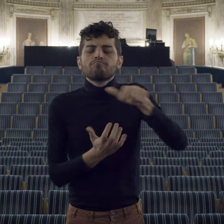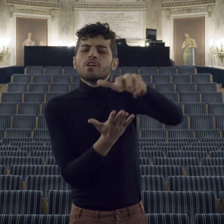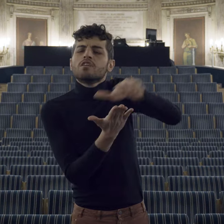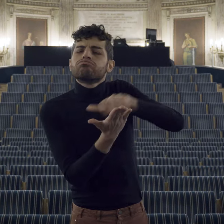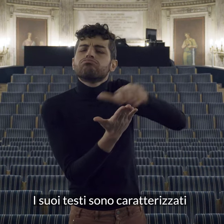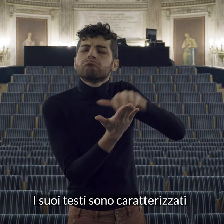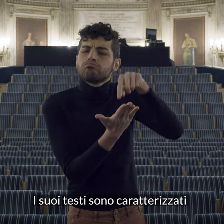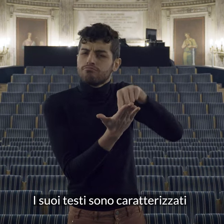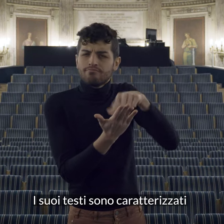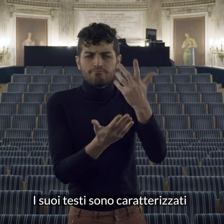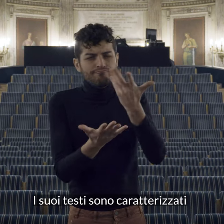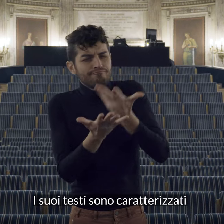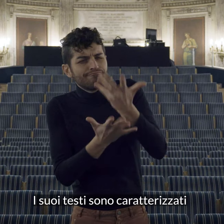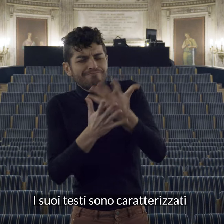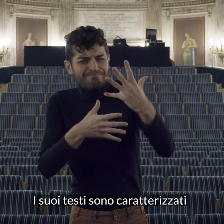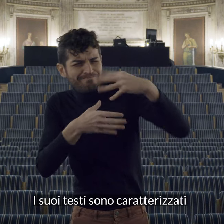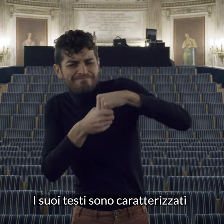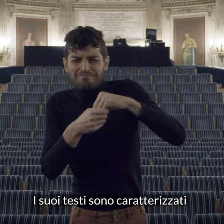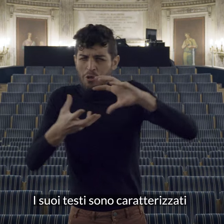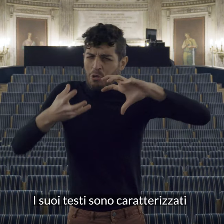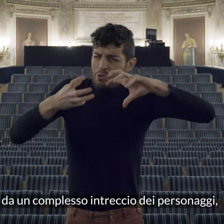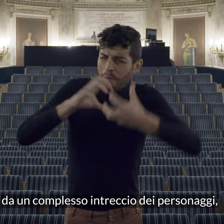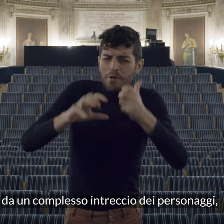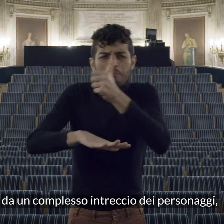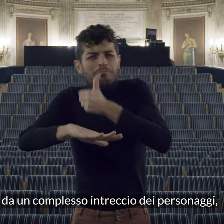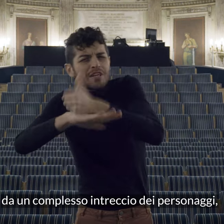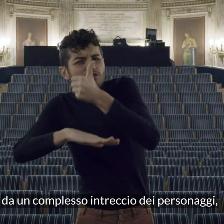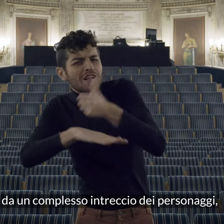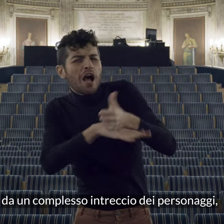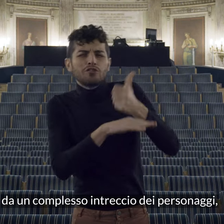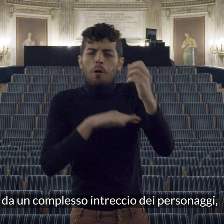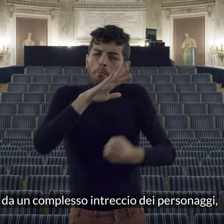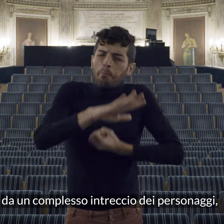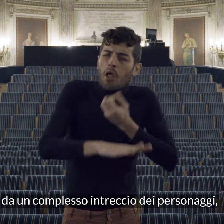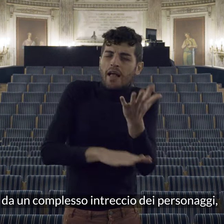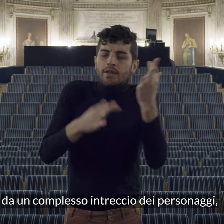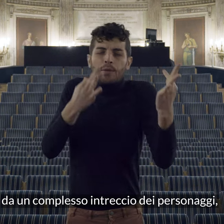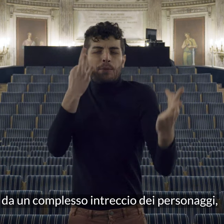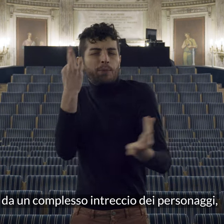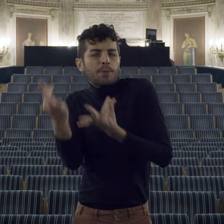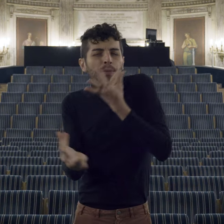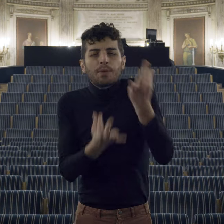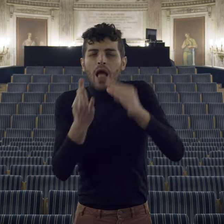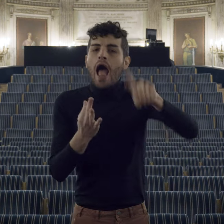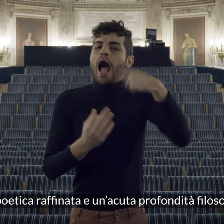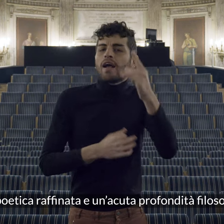i suoi testi sono caratterizzati da un complesso intreccio dei personaggi una